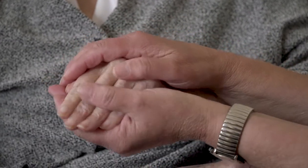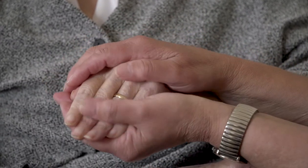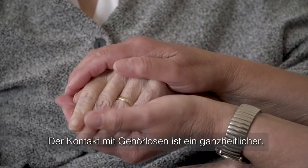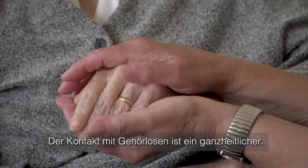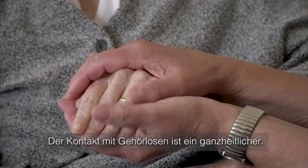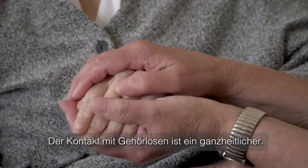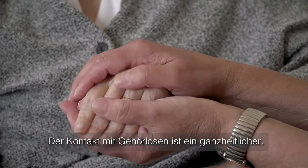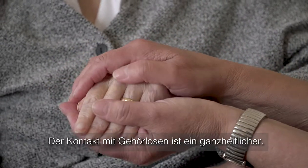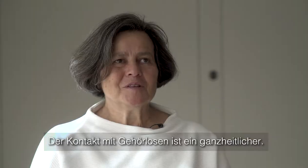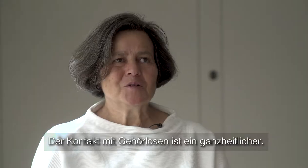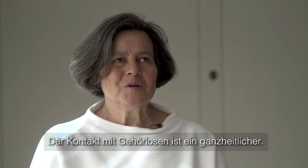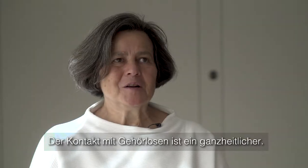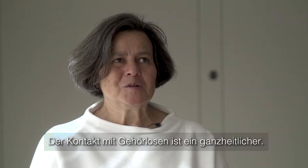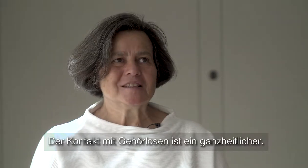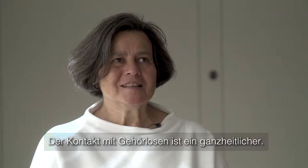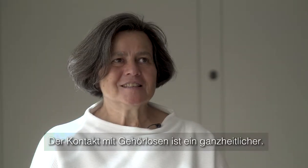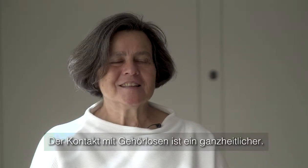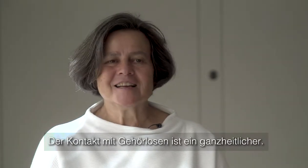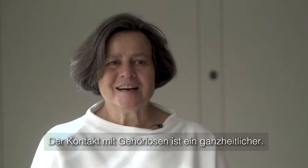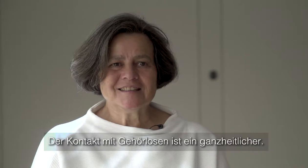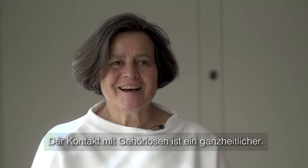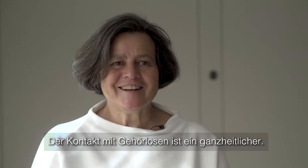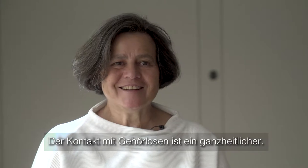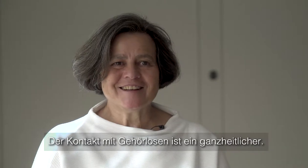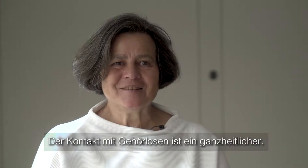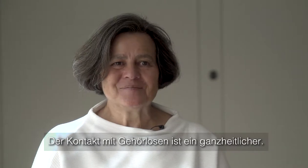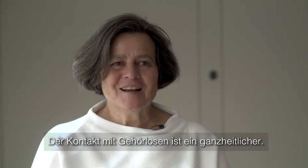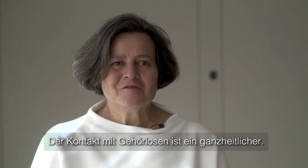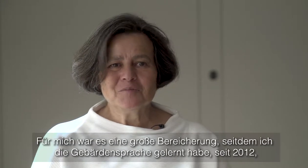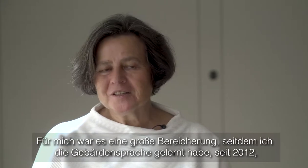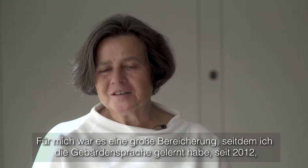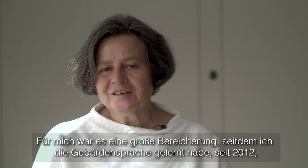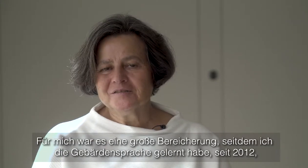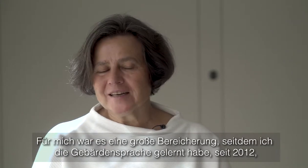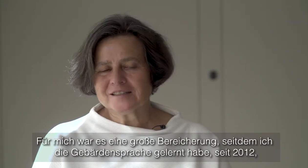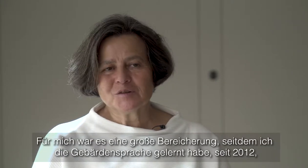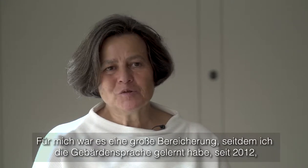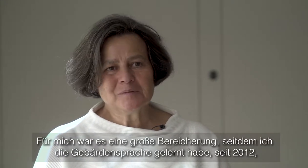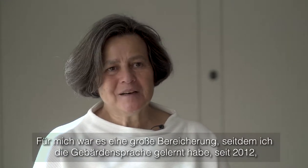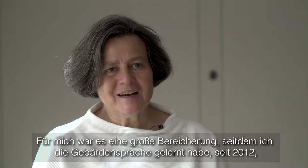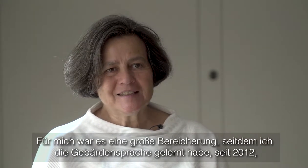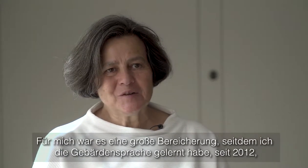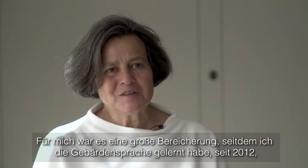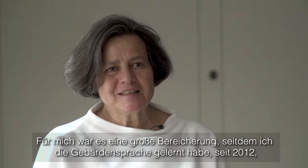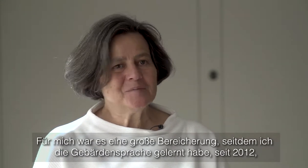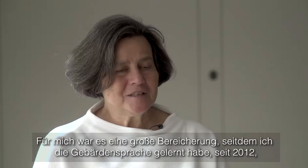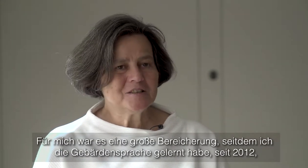Der Kontakt mit Gehörlosen ist ein ganzheitlicher. Für mich war das eine große Bereicherung, seitdem ich die